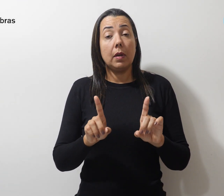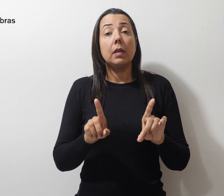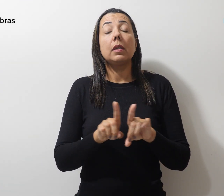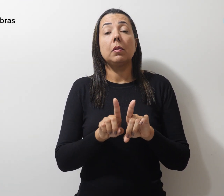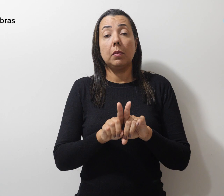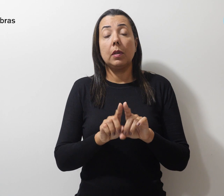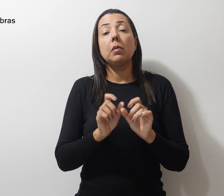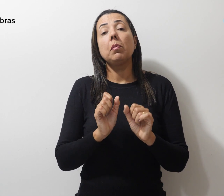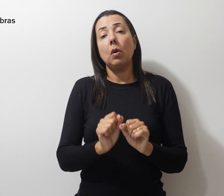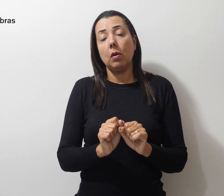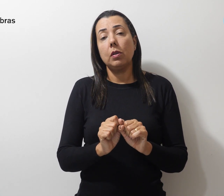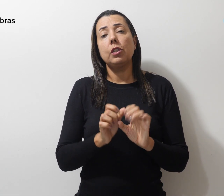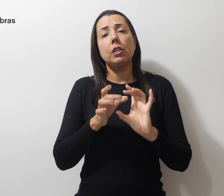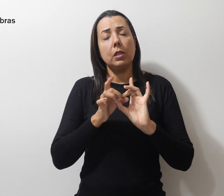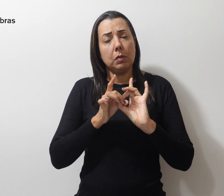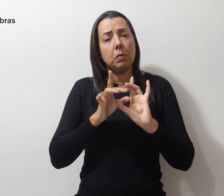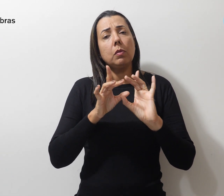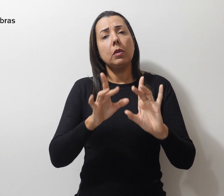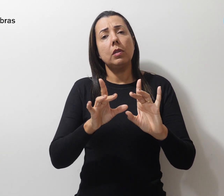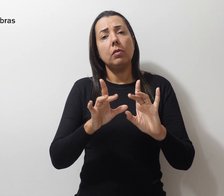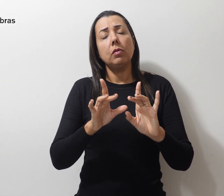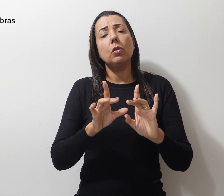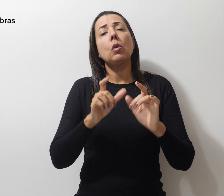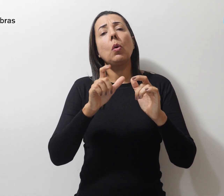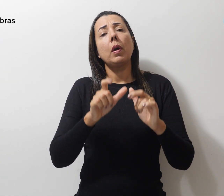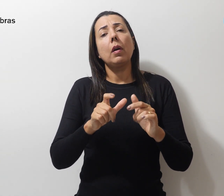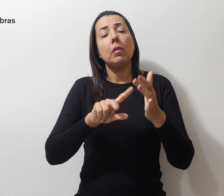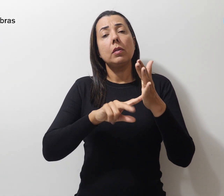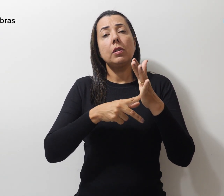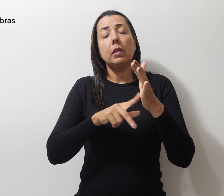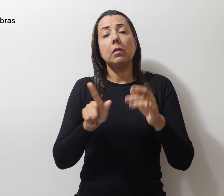estão disponíveis na sede do Simpro no SIG.